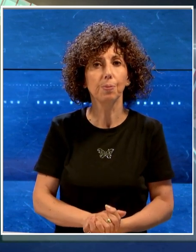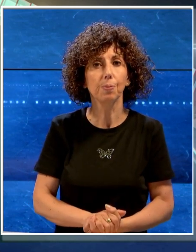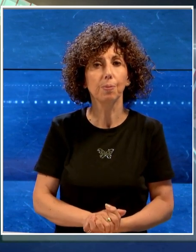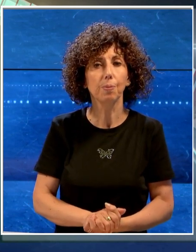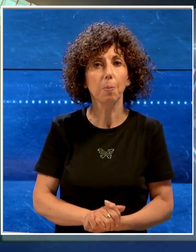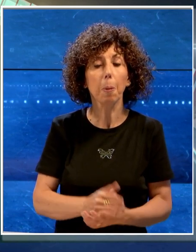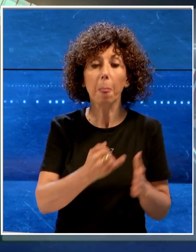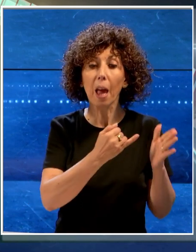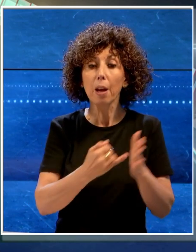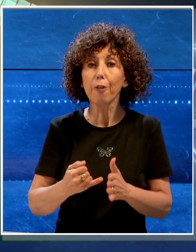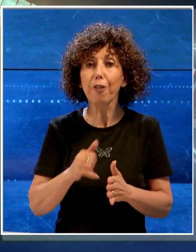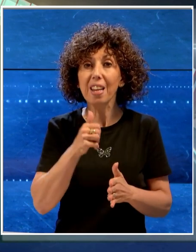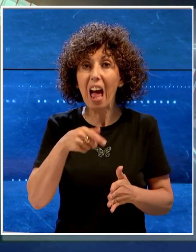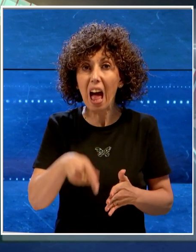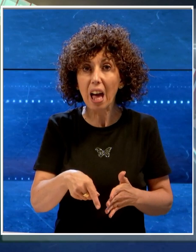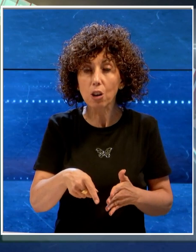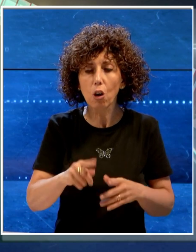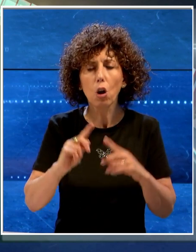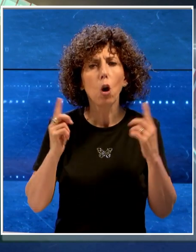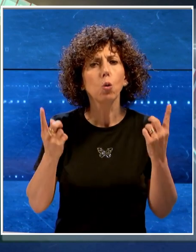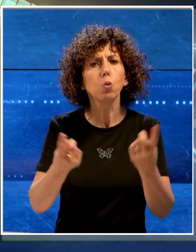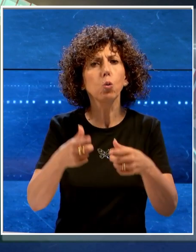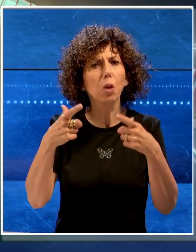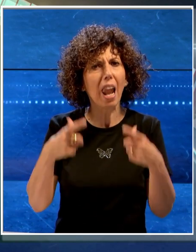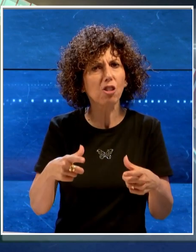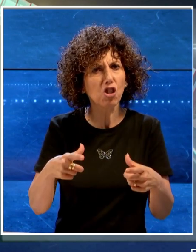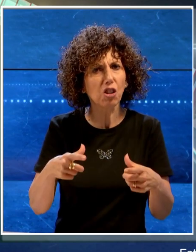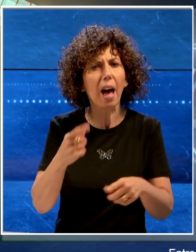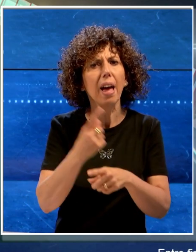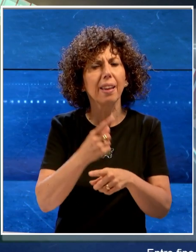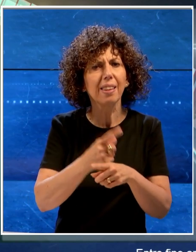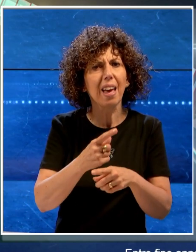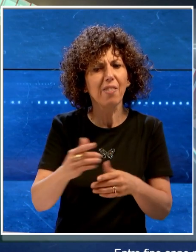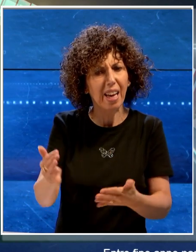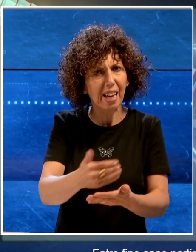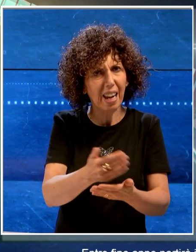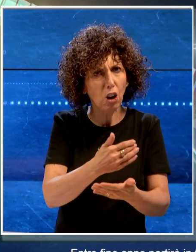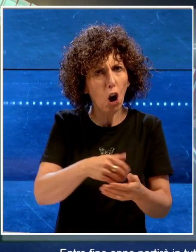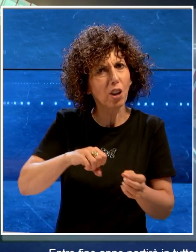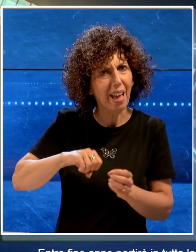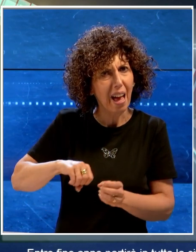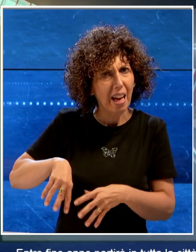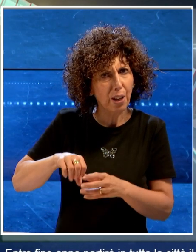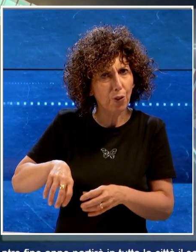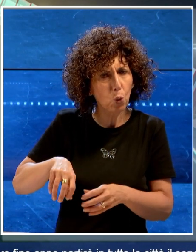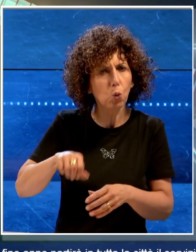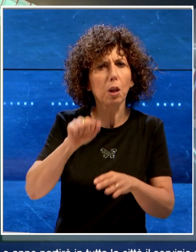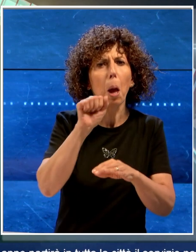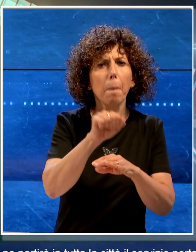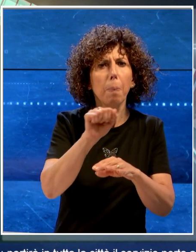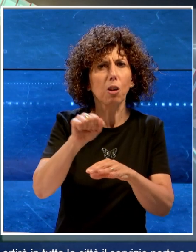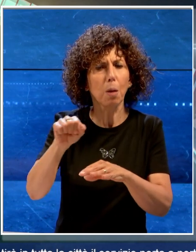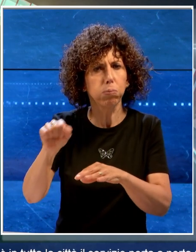Entro fine anno partirà in tutta la città il servizio porta a porta per le utenze non domestiche. Il